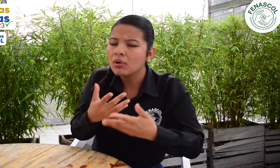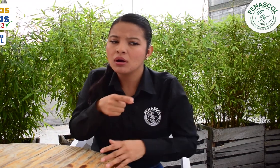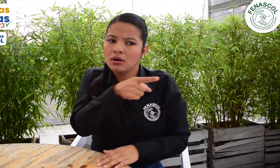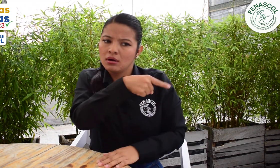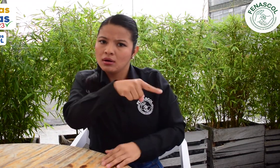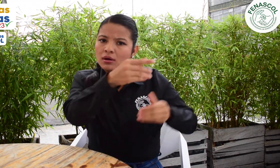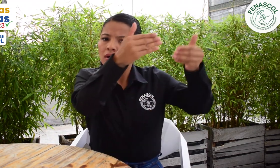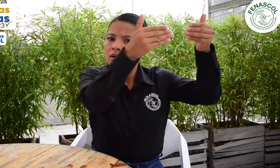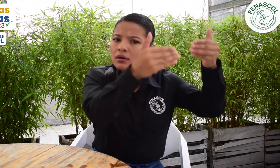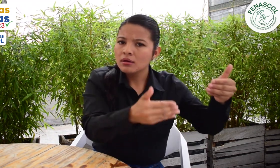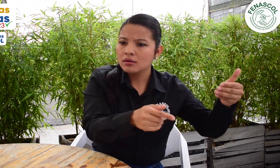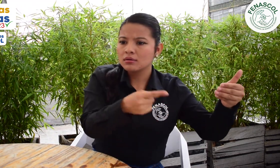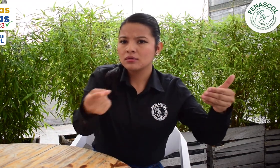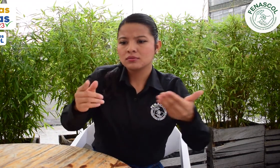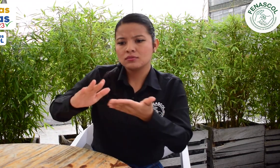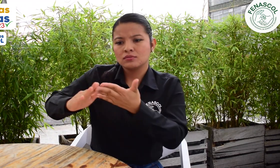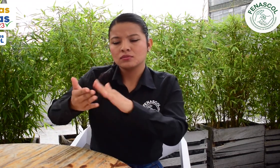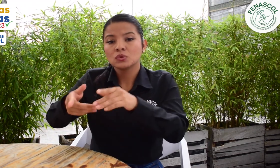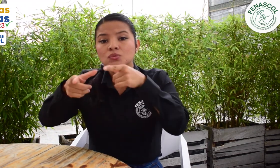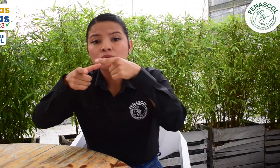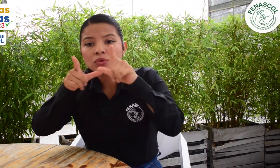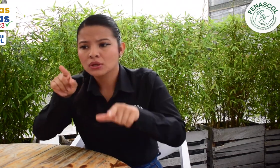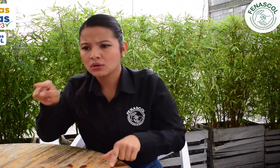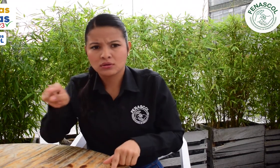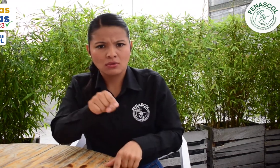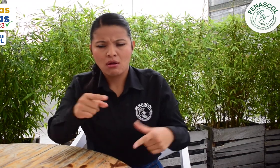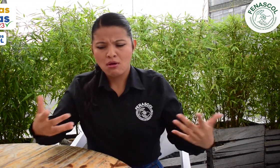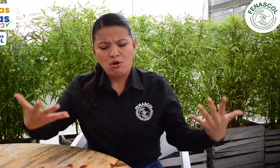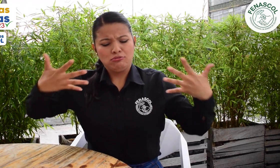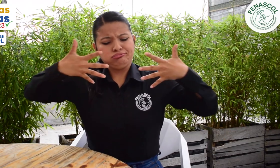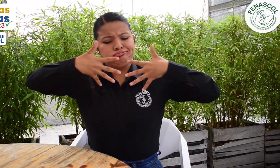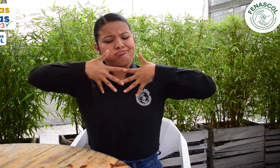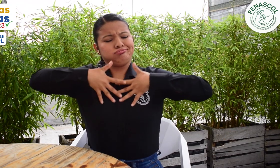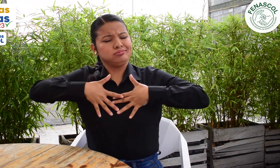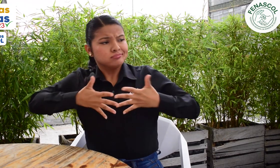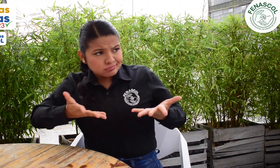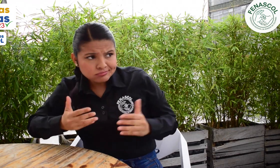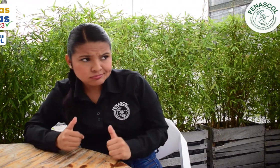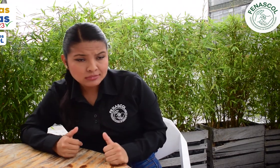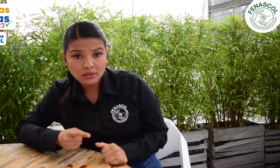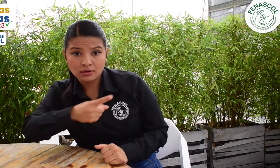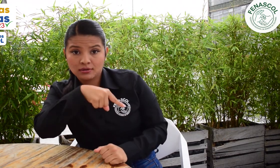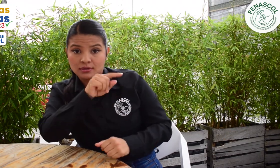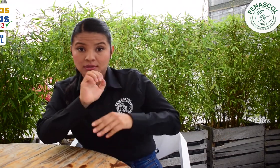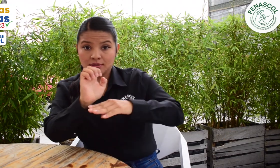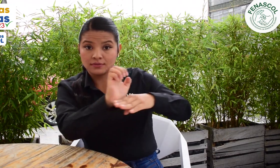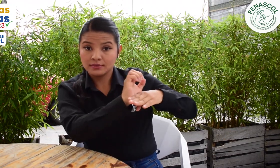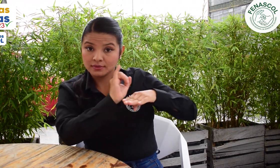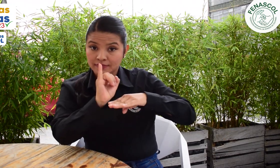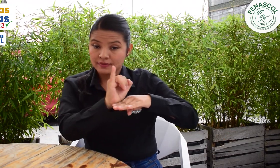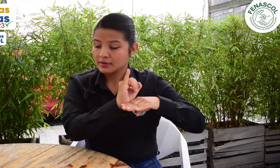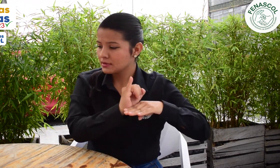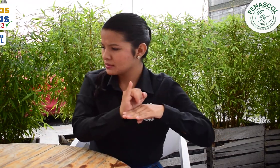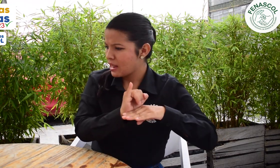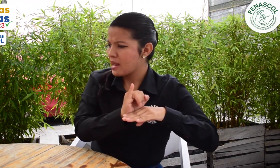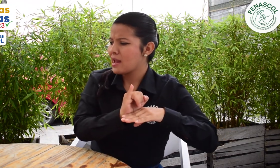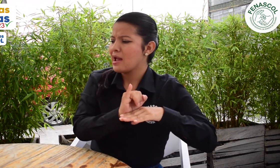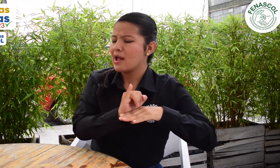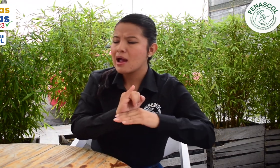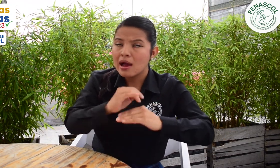personas con discapacidad y como comunidad lingüística. De esta manera, las entidades llegan a comprender